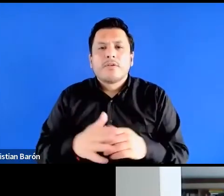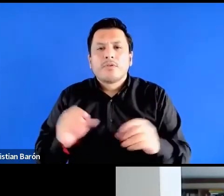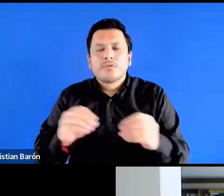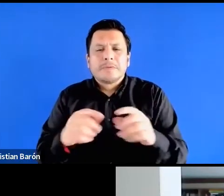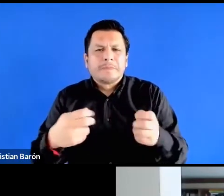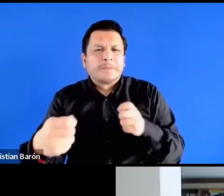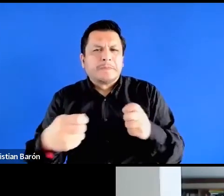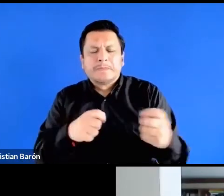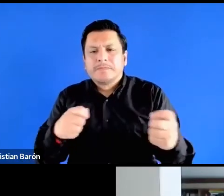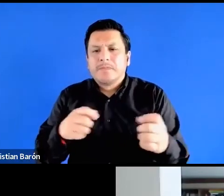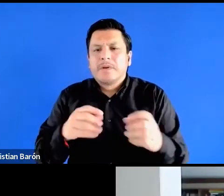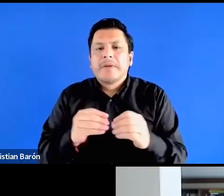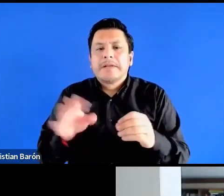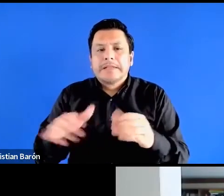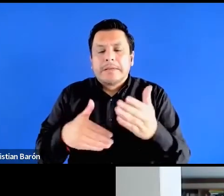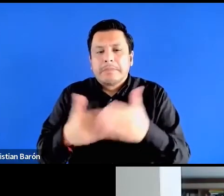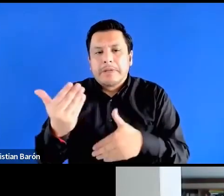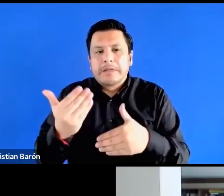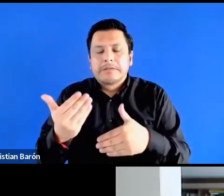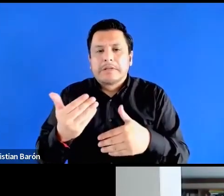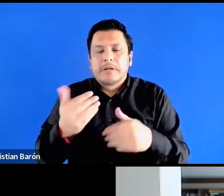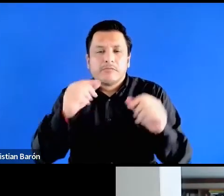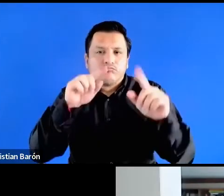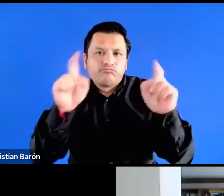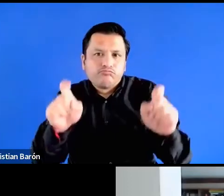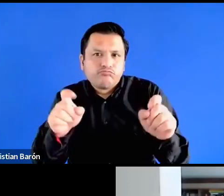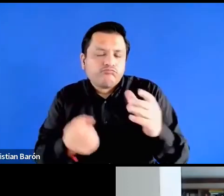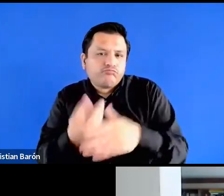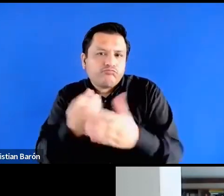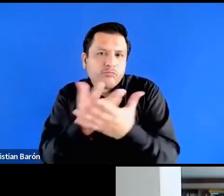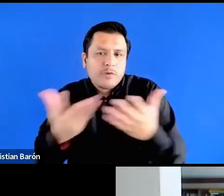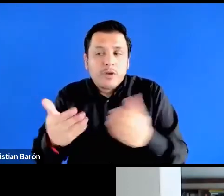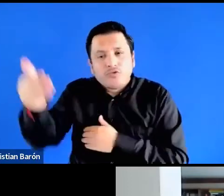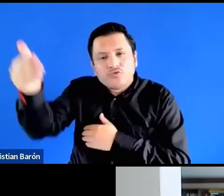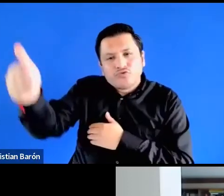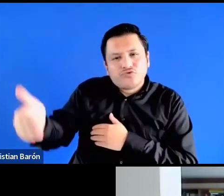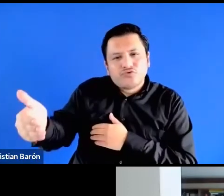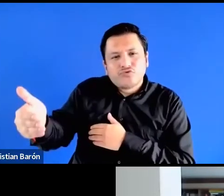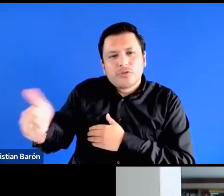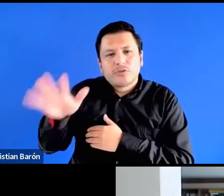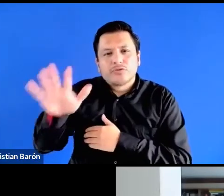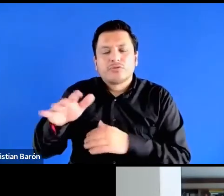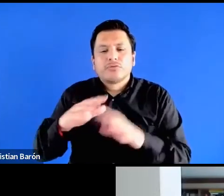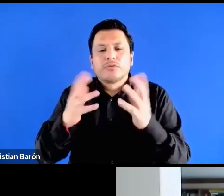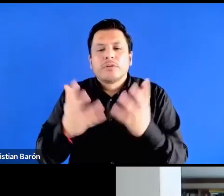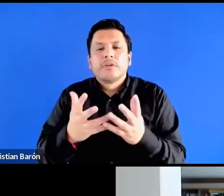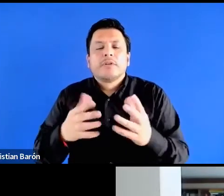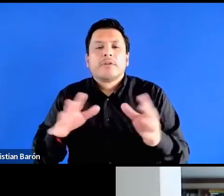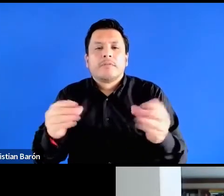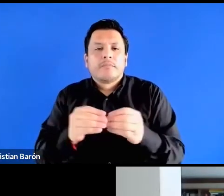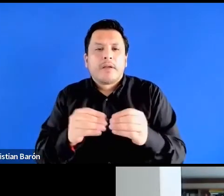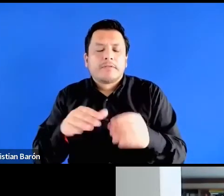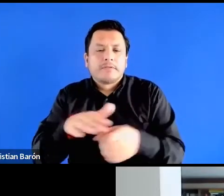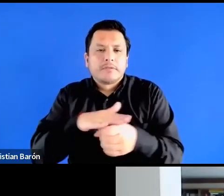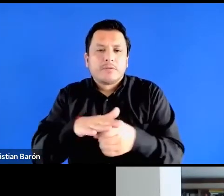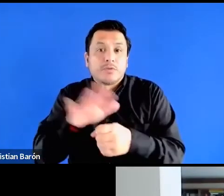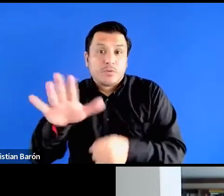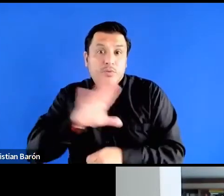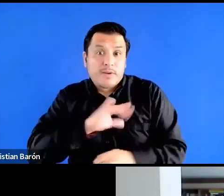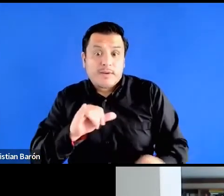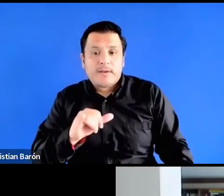tensiones y que ella empieza a descubrir desde muy pequeña en ese mundo de las clases medias, en este caso de Cali,